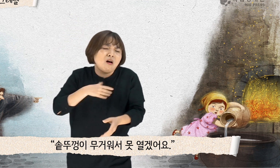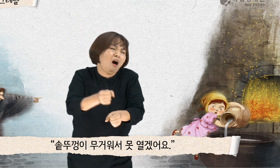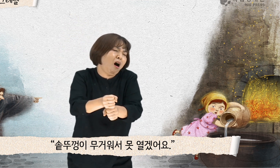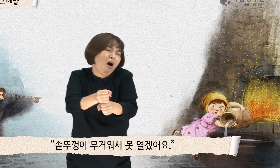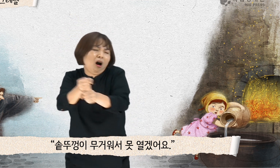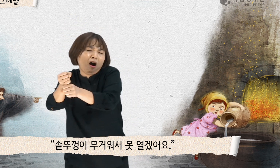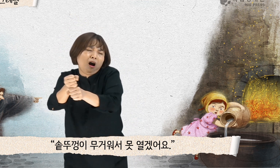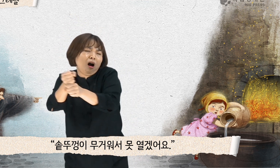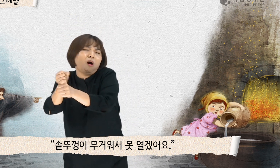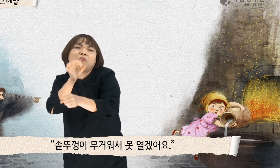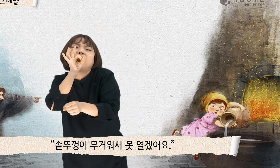열겠어요.